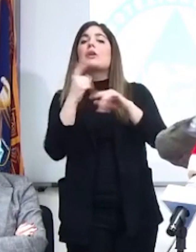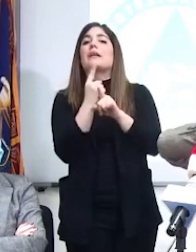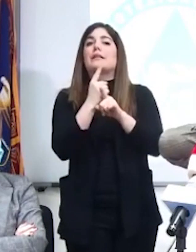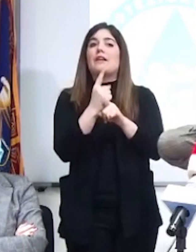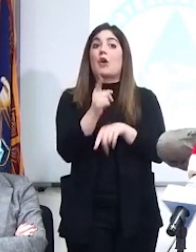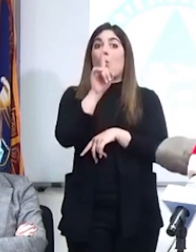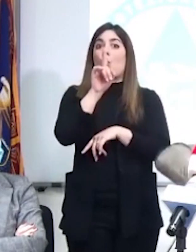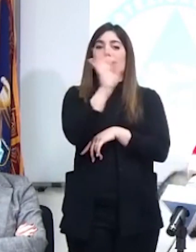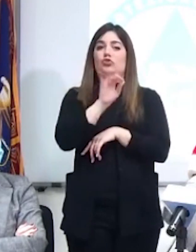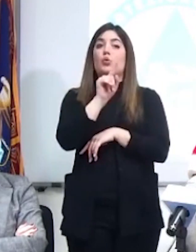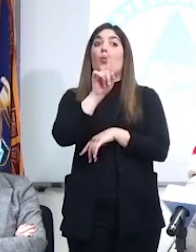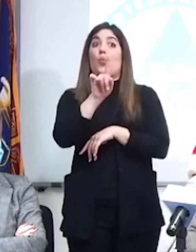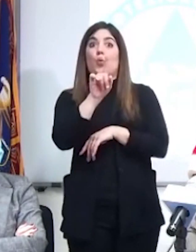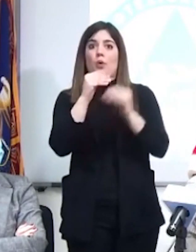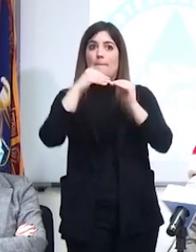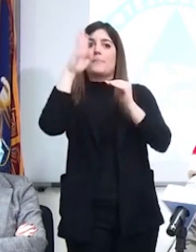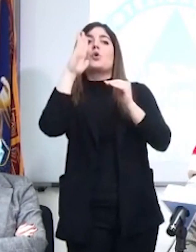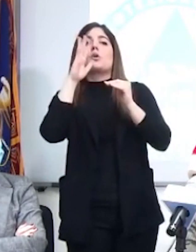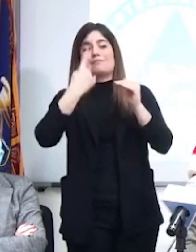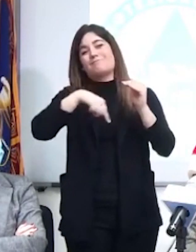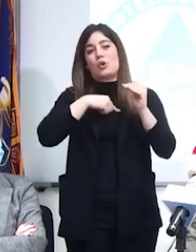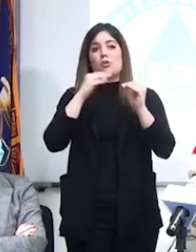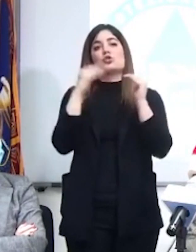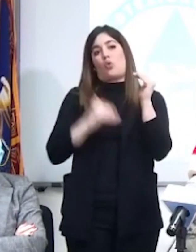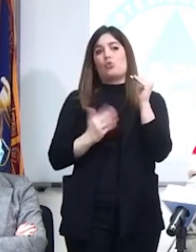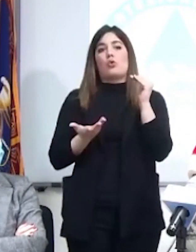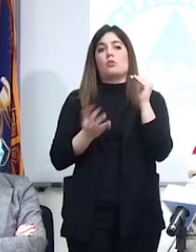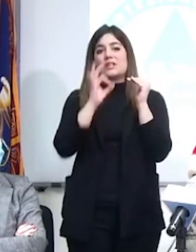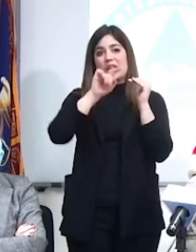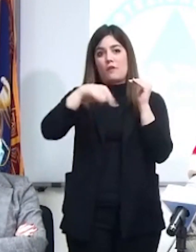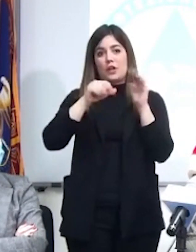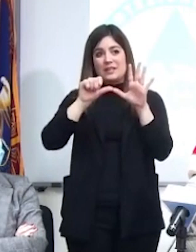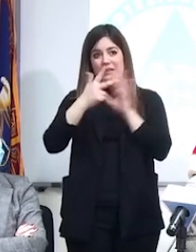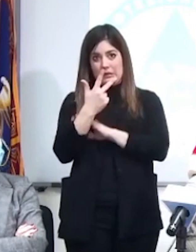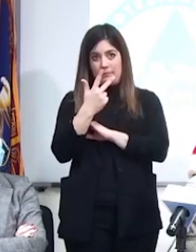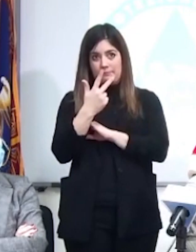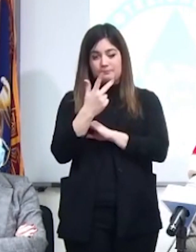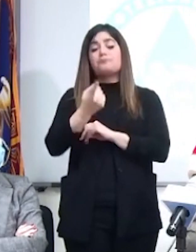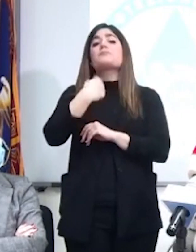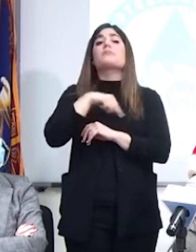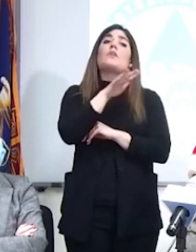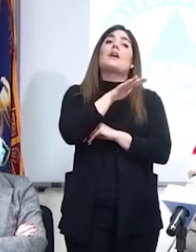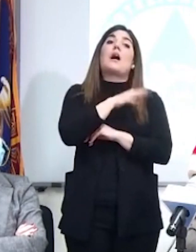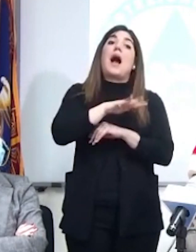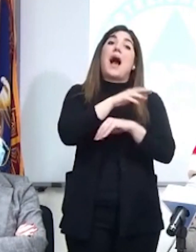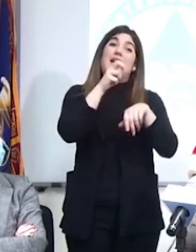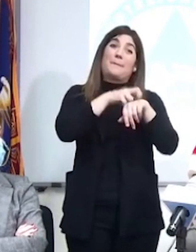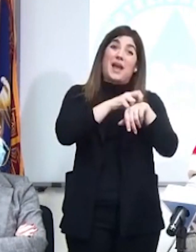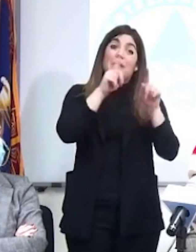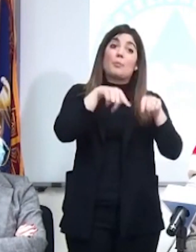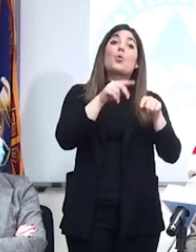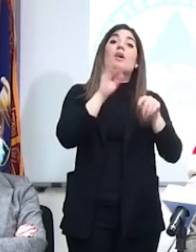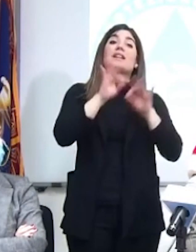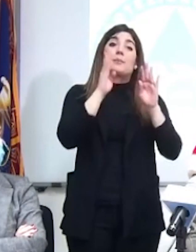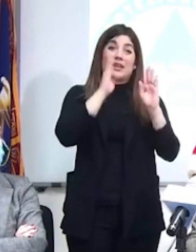,63%. Siamo sotto, area non critica, area medica e terapie intensive siamo